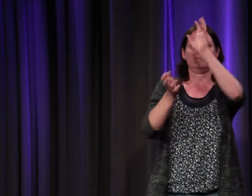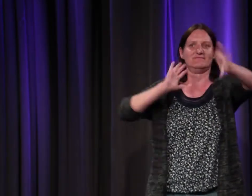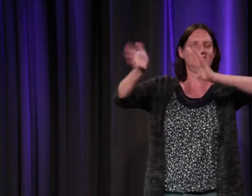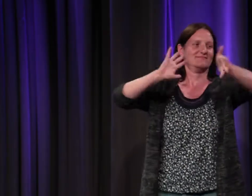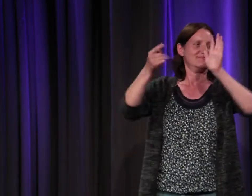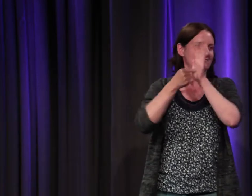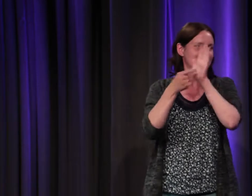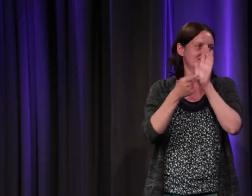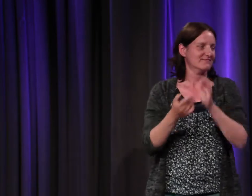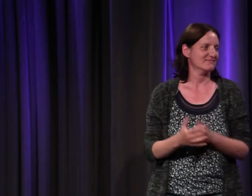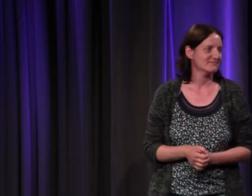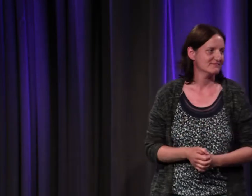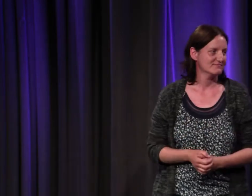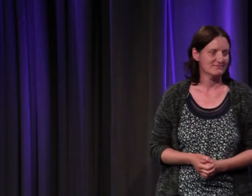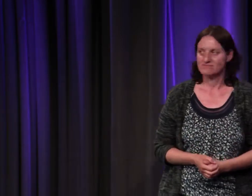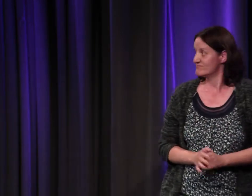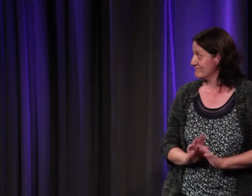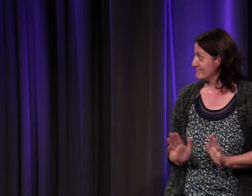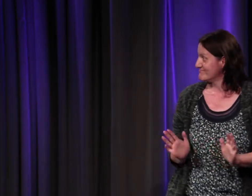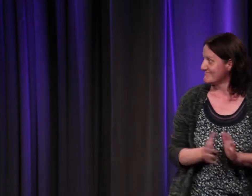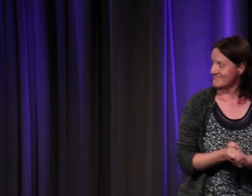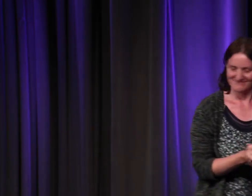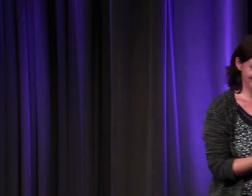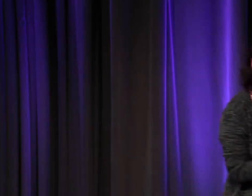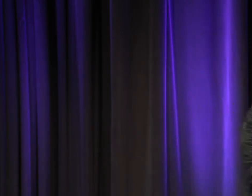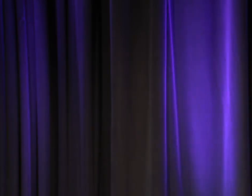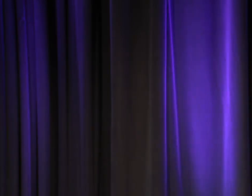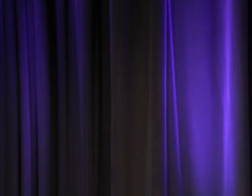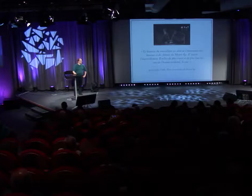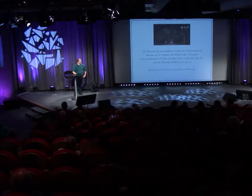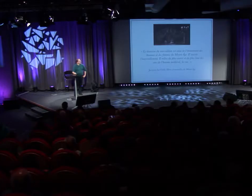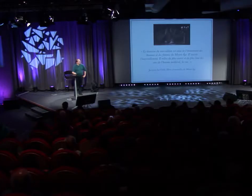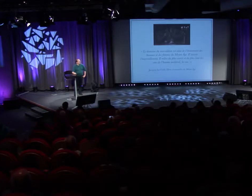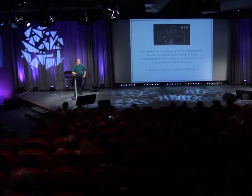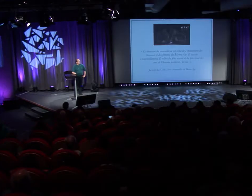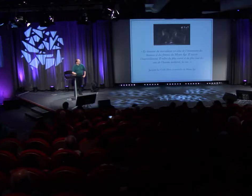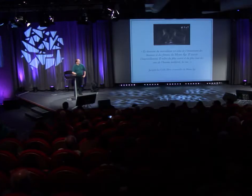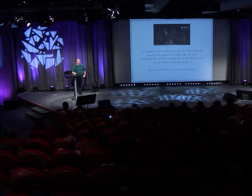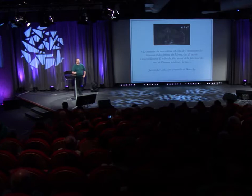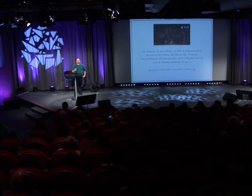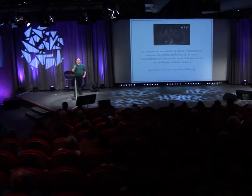'outil en langue des signes en plus qui permettrait de transmettre ce savoir